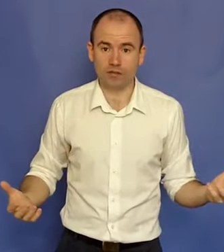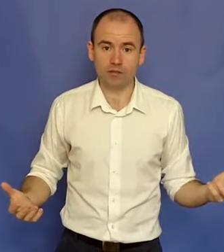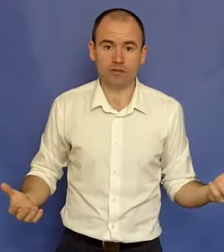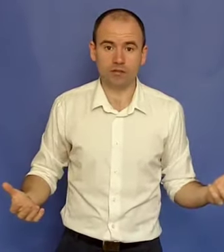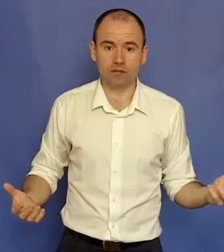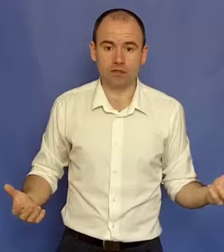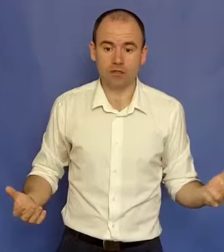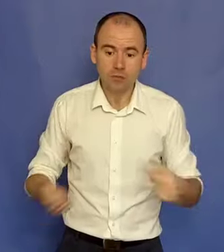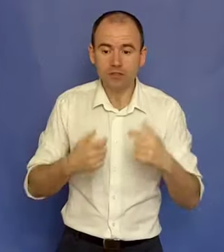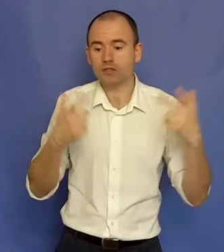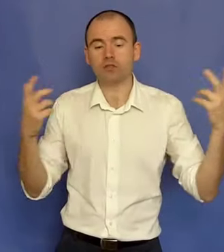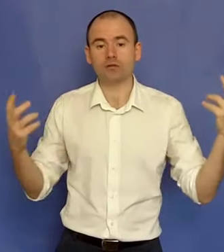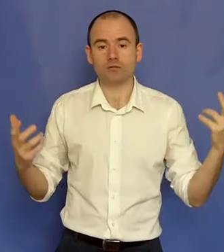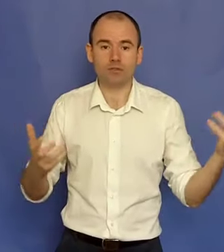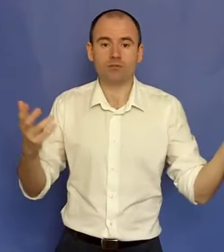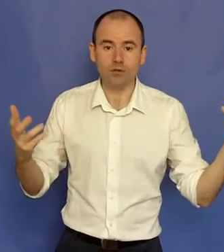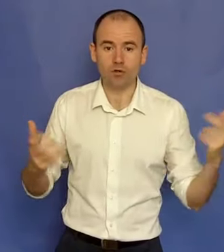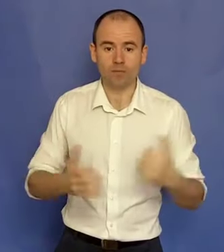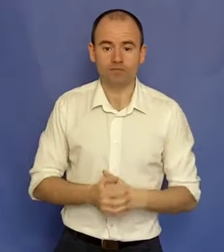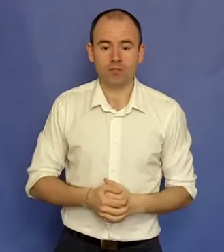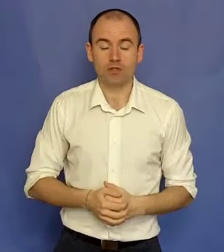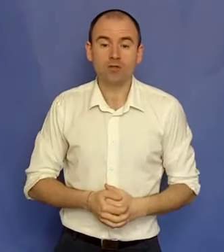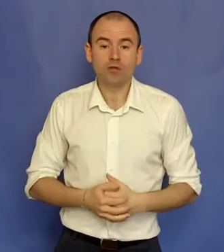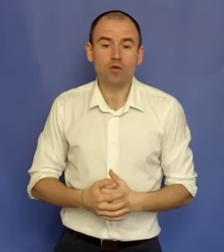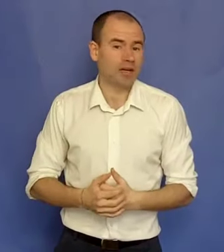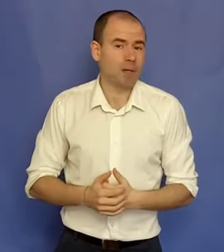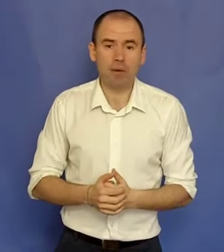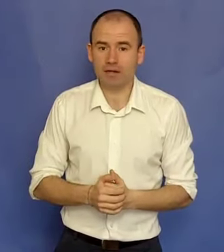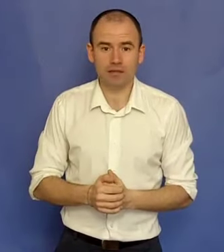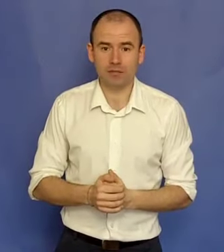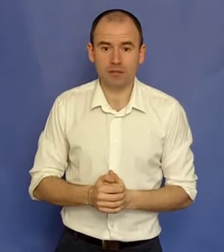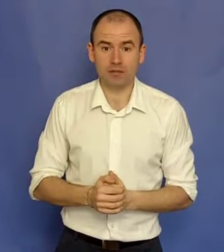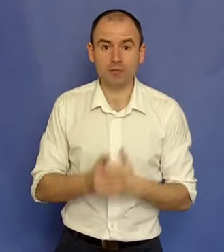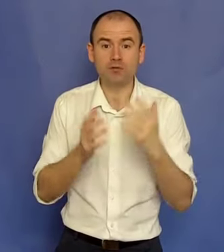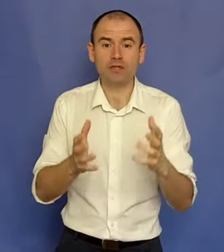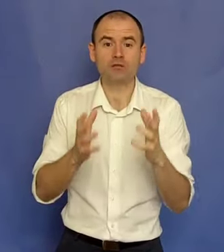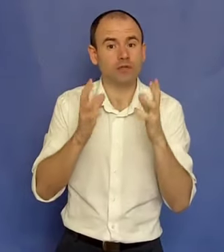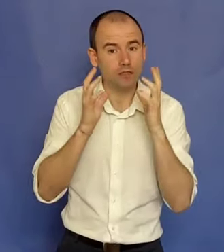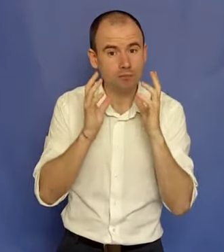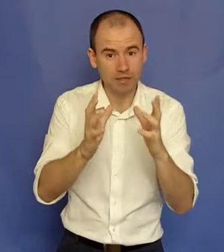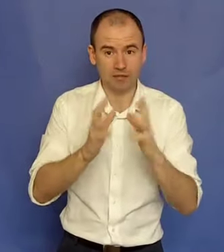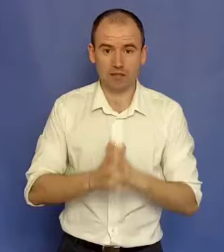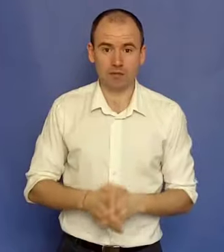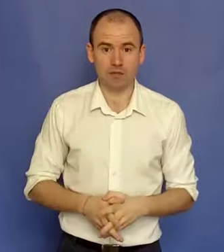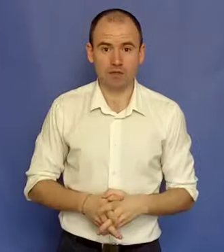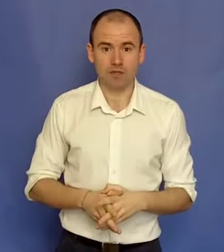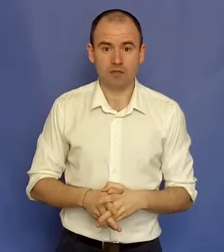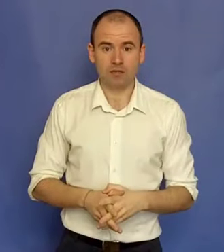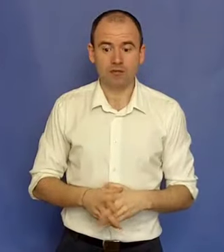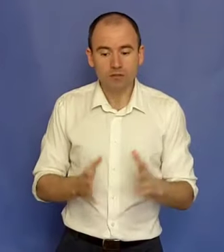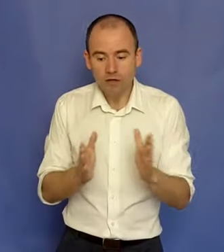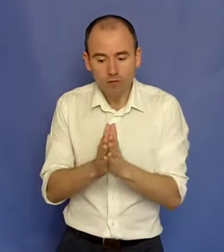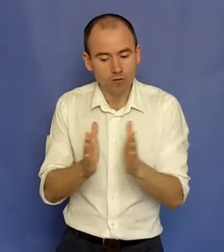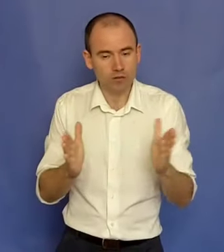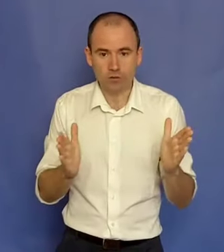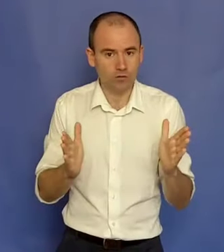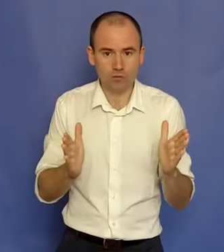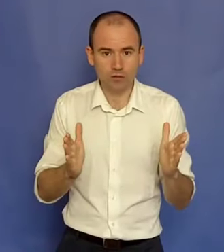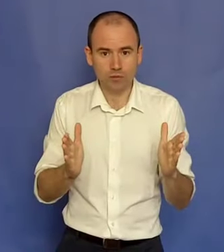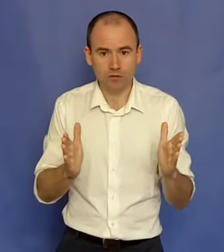tale din grădină și munci sănătos, munci bio și vine unul care hapar nerea despre asta. Pentru el ești un expert, crede-mă. Deci nu a fost foarte rău să fii un expert.